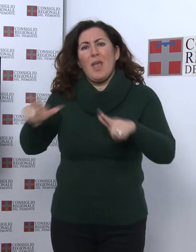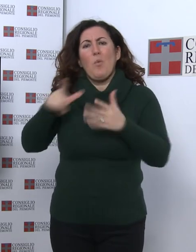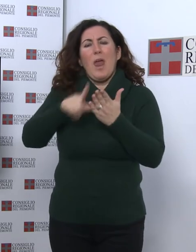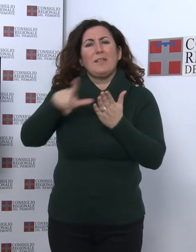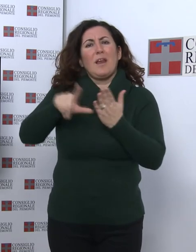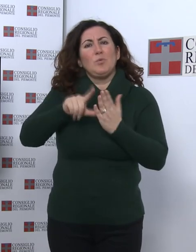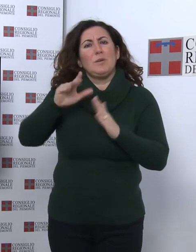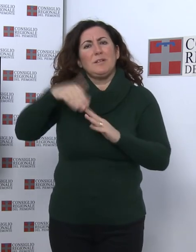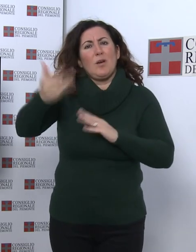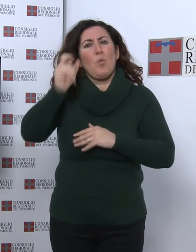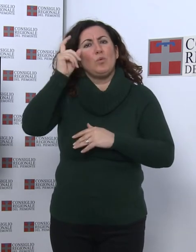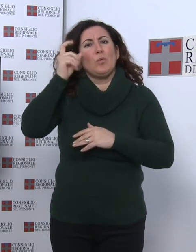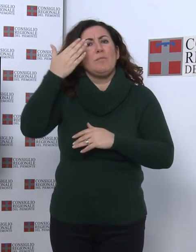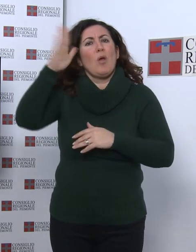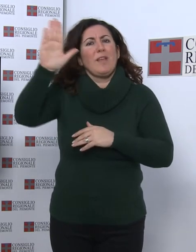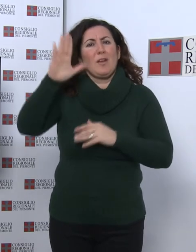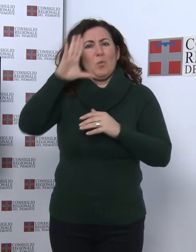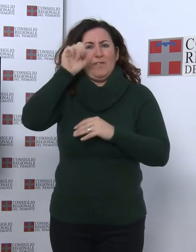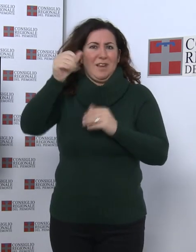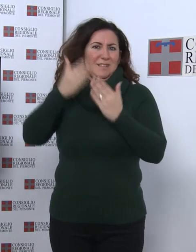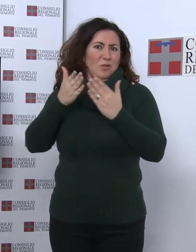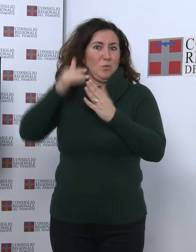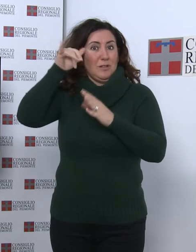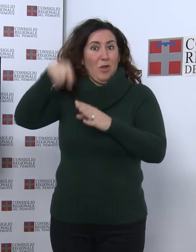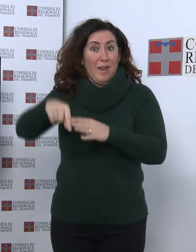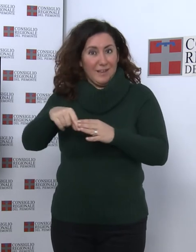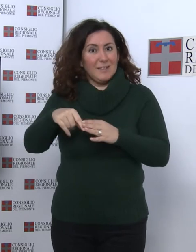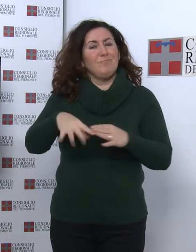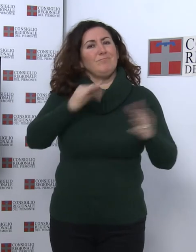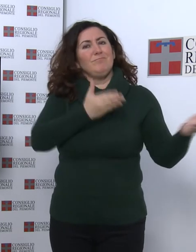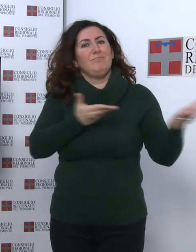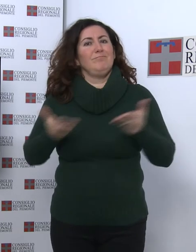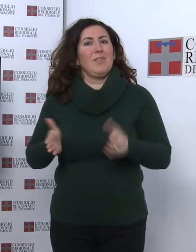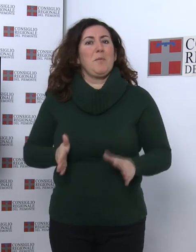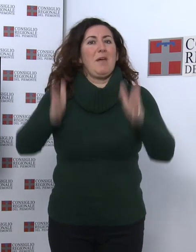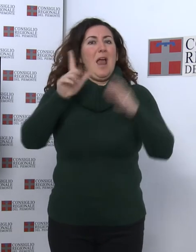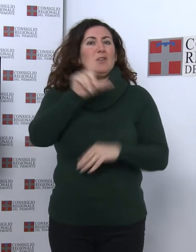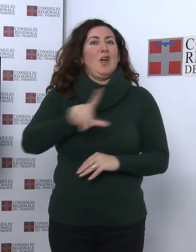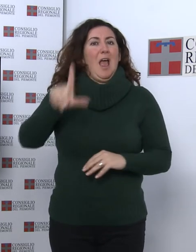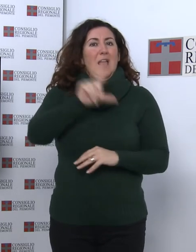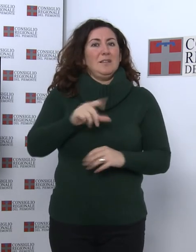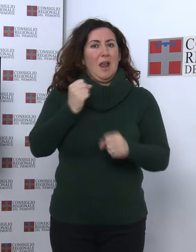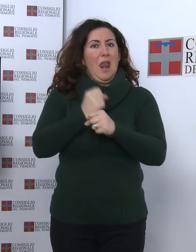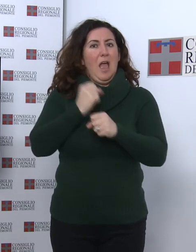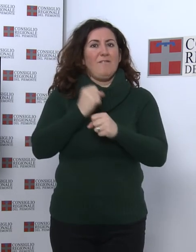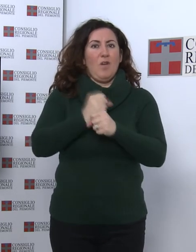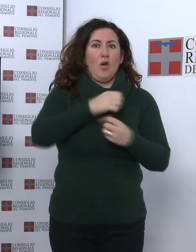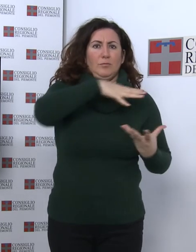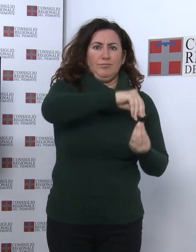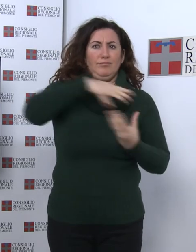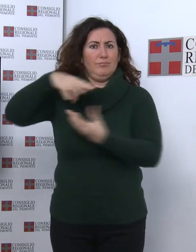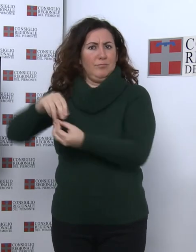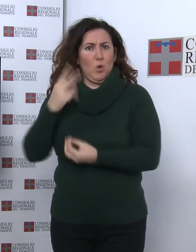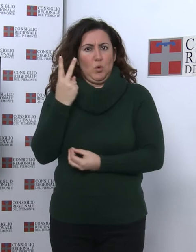Moderne dell'Università degli Studi di Torino, è stato ospitato a Palazzo Lascaris. I lavori si sono svolti in due sessioni,